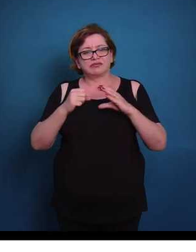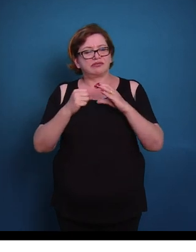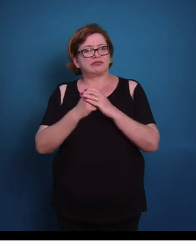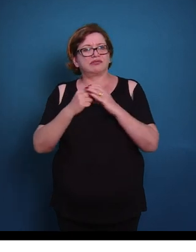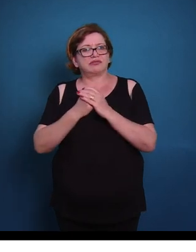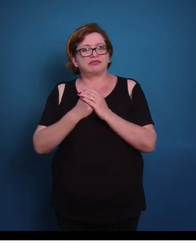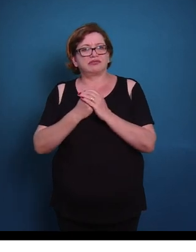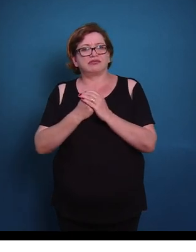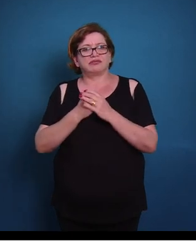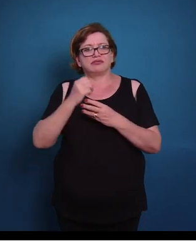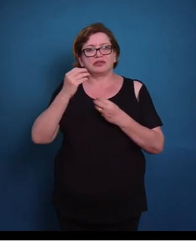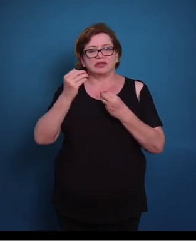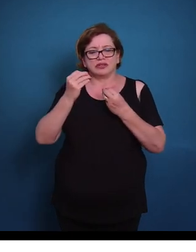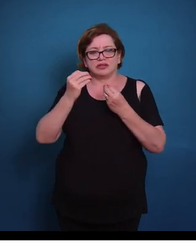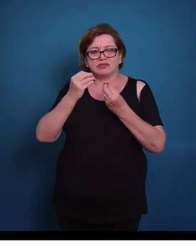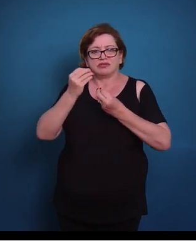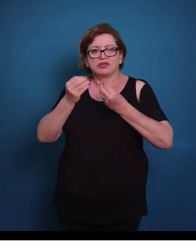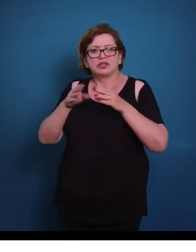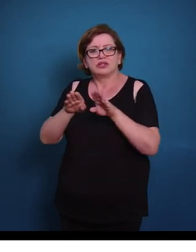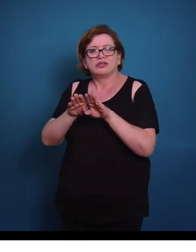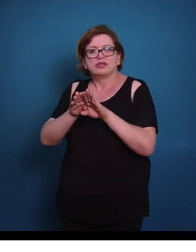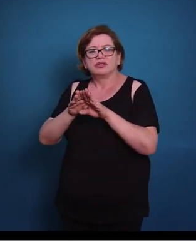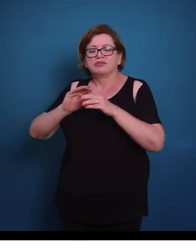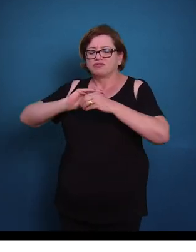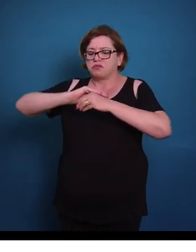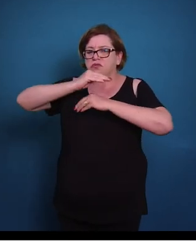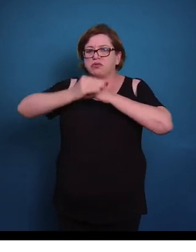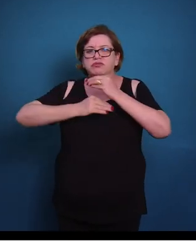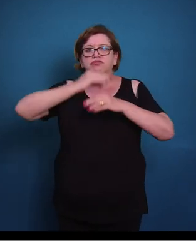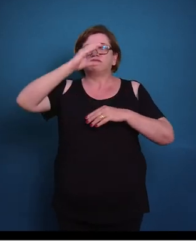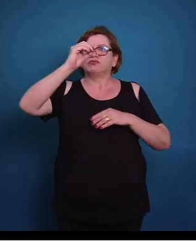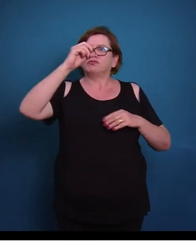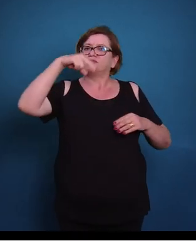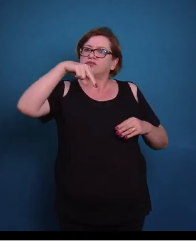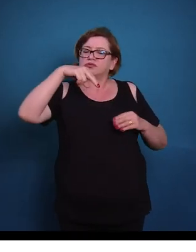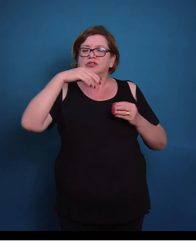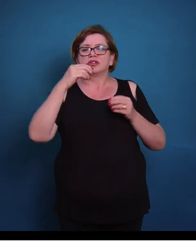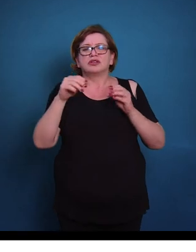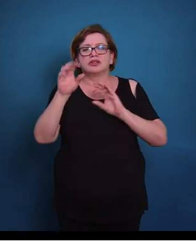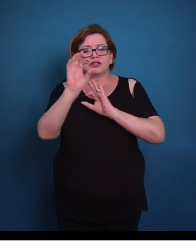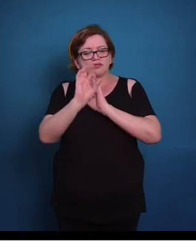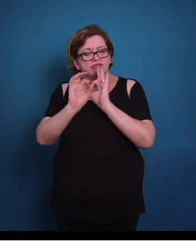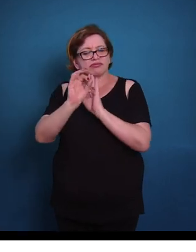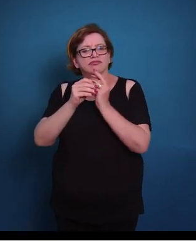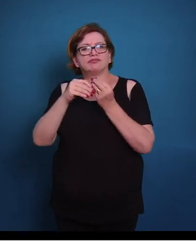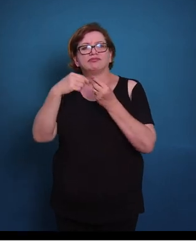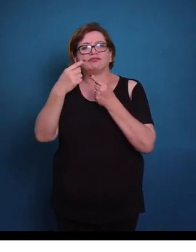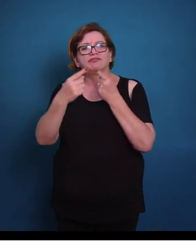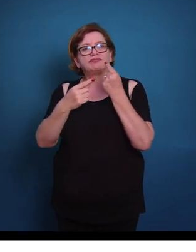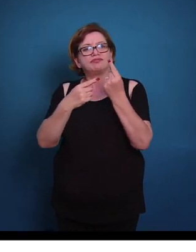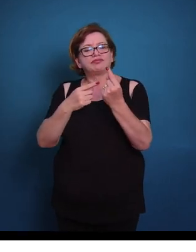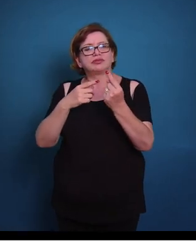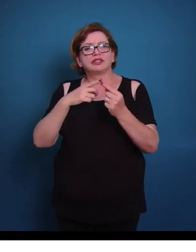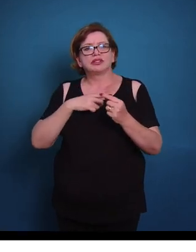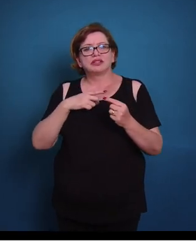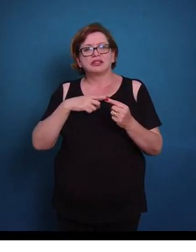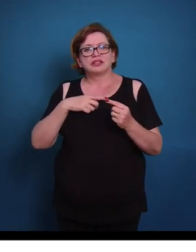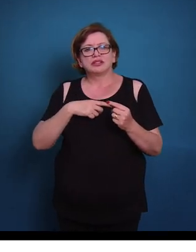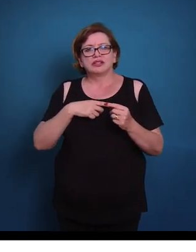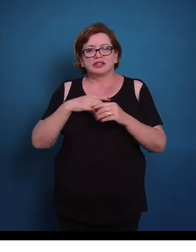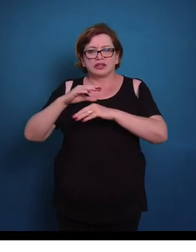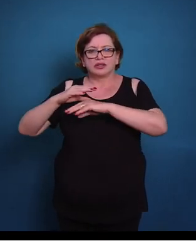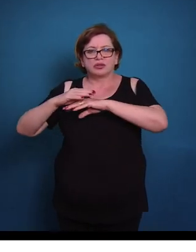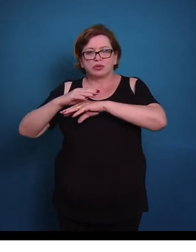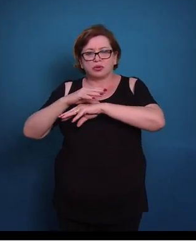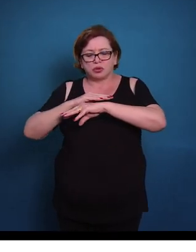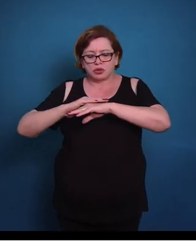E tudo isso daqui vai estar envolto num tecido conjuntivo. Então formando órgãos esféricos. Então a partir daqui nós temos os corpos dos